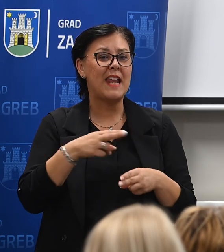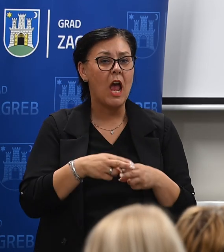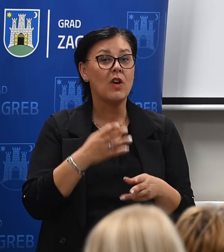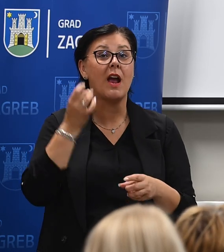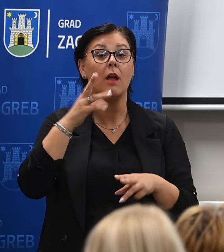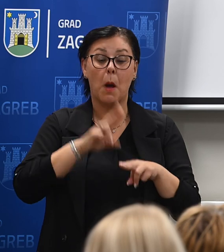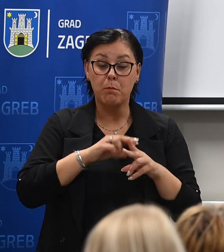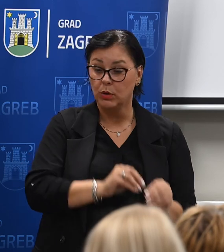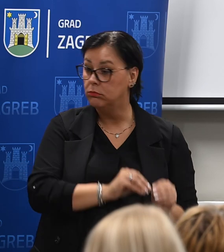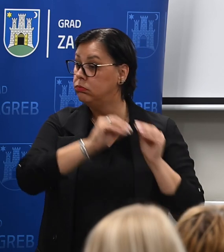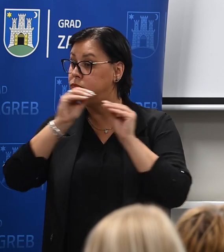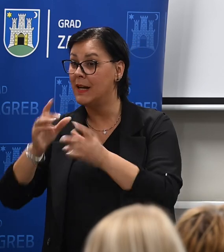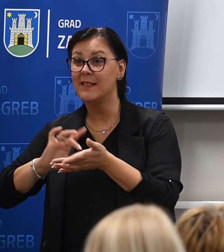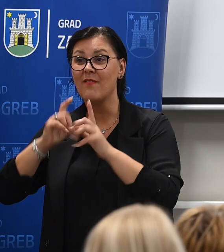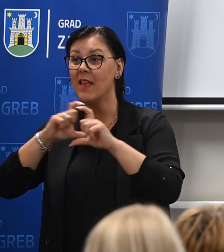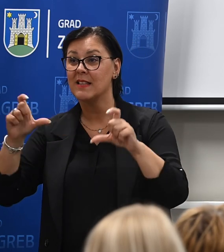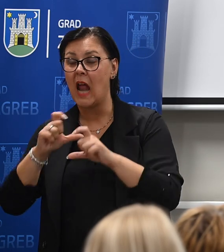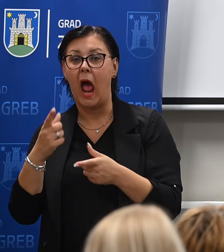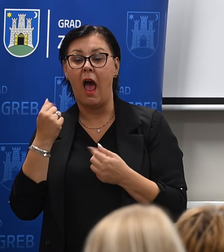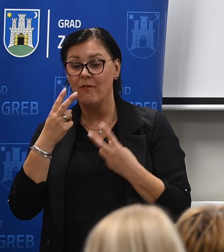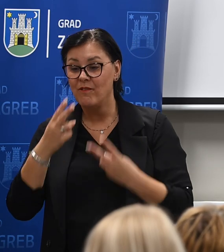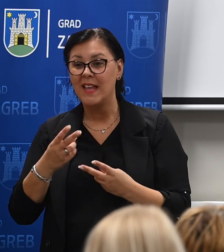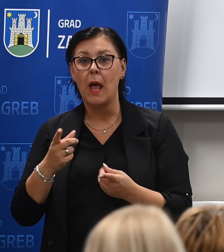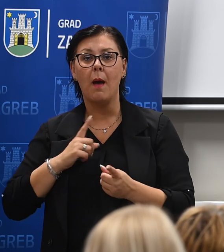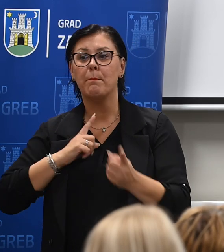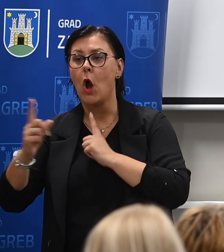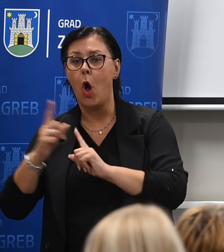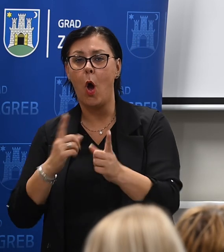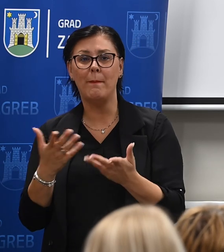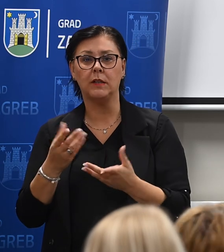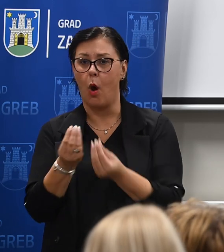useljeni, a prometna infrastruktura ne bude pravilna?